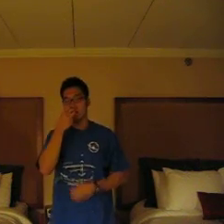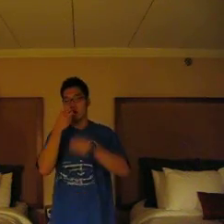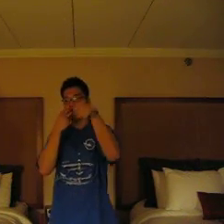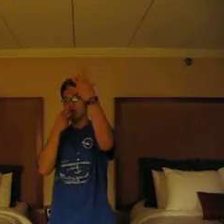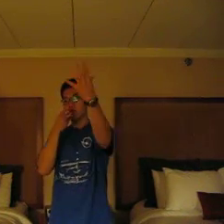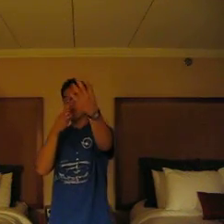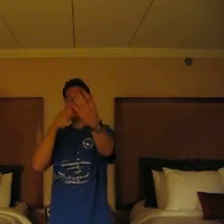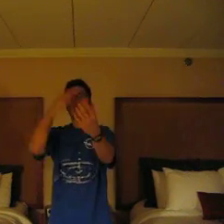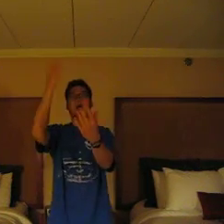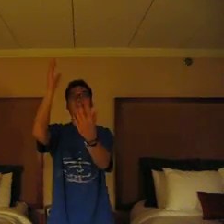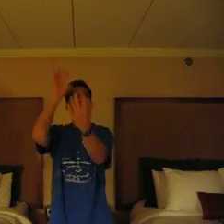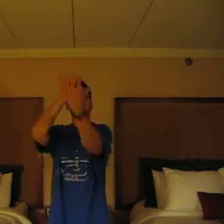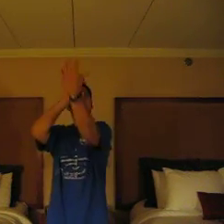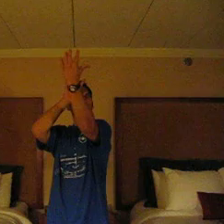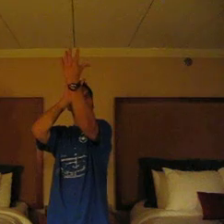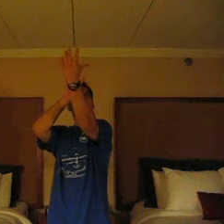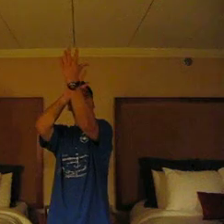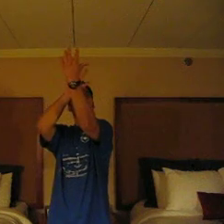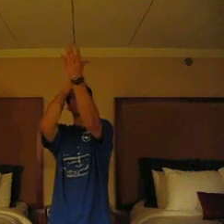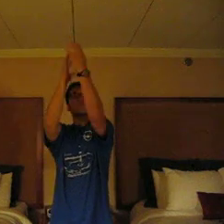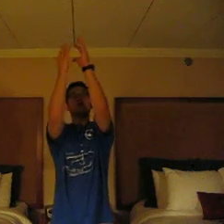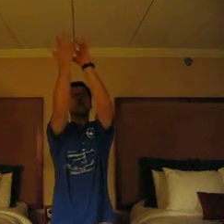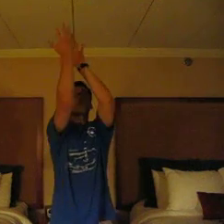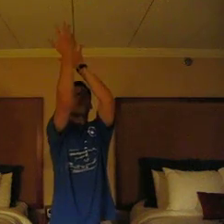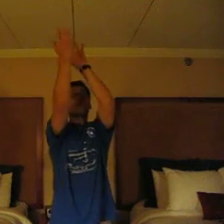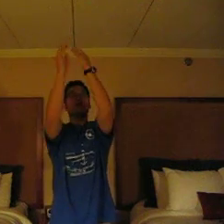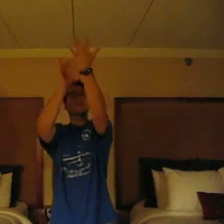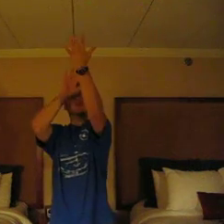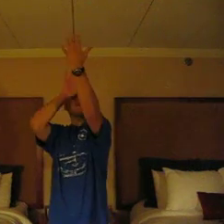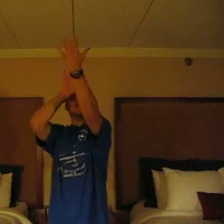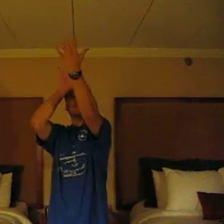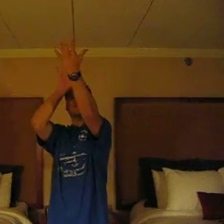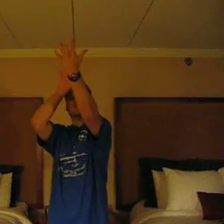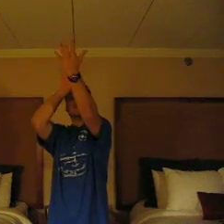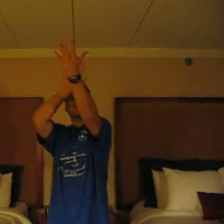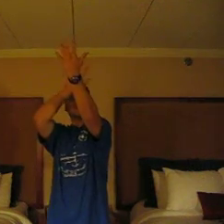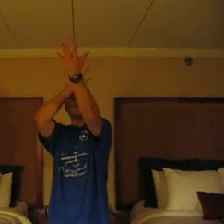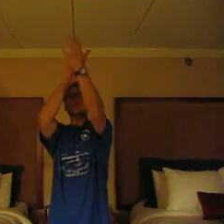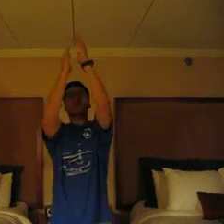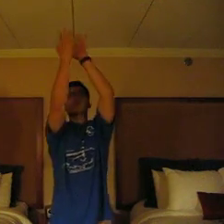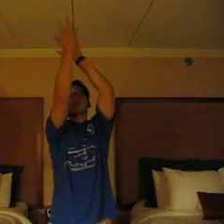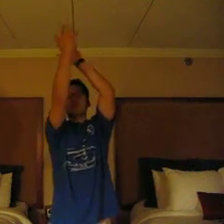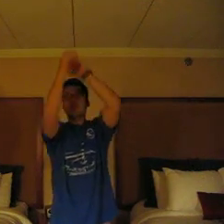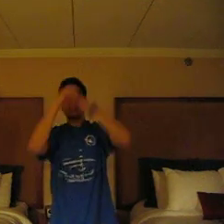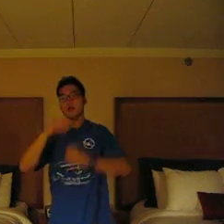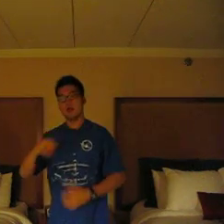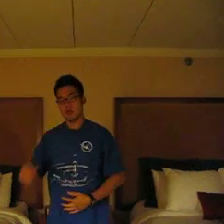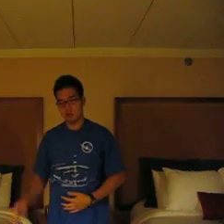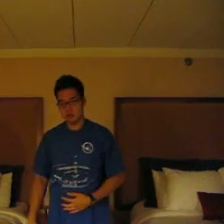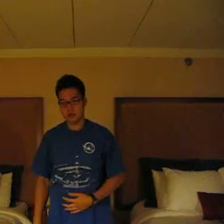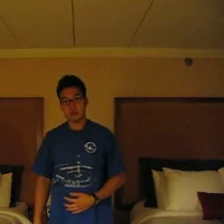거룩한 불꽃 왼손 앞에 오른쪽 뒤에 불꽃 이렇게